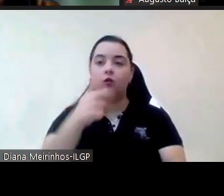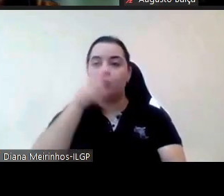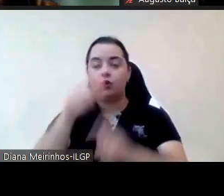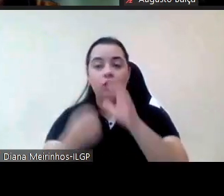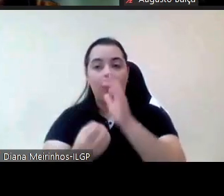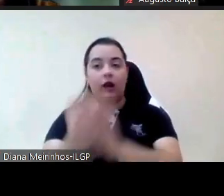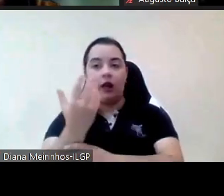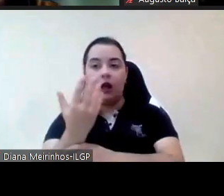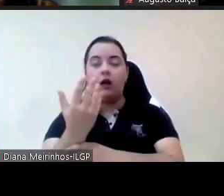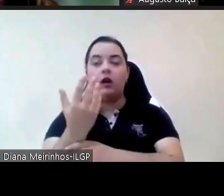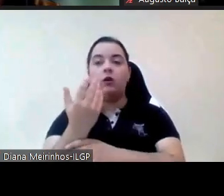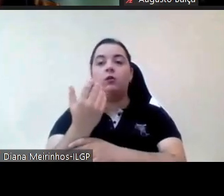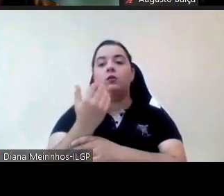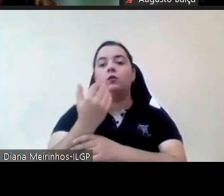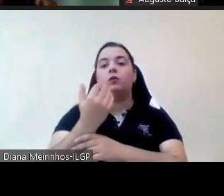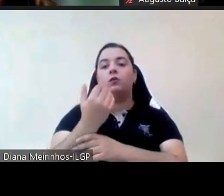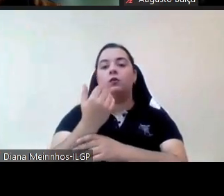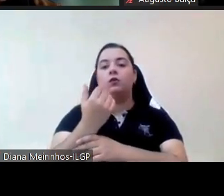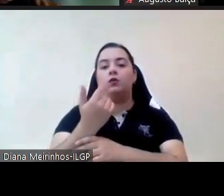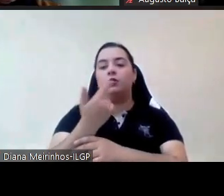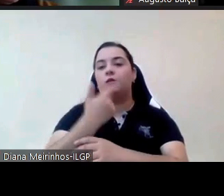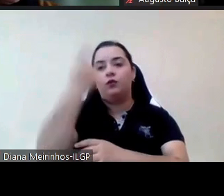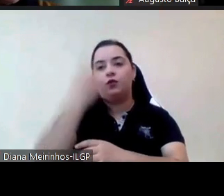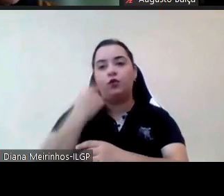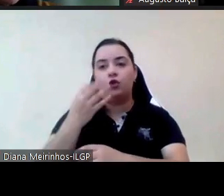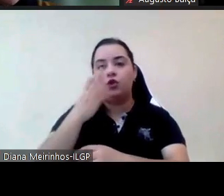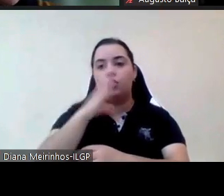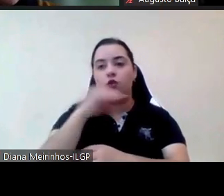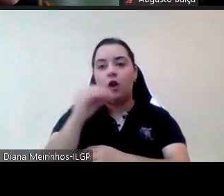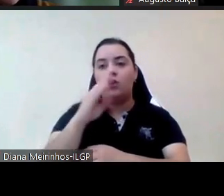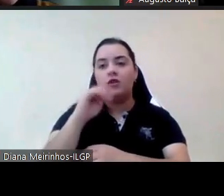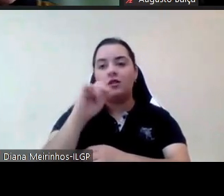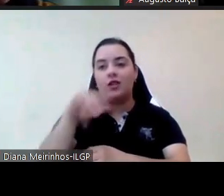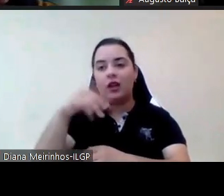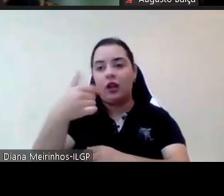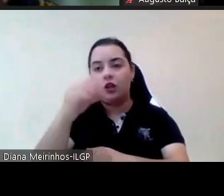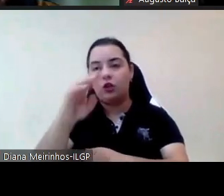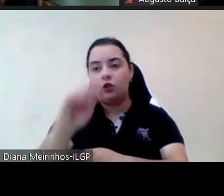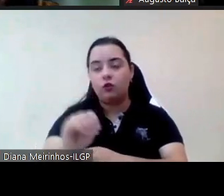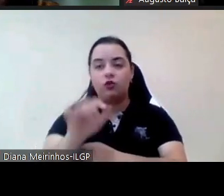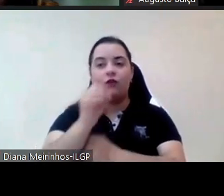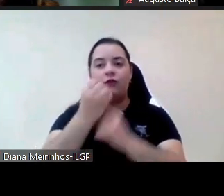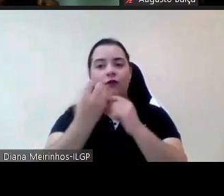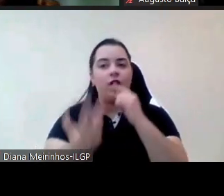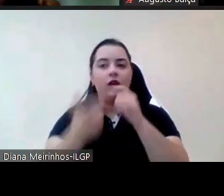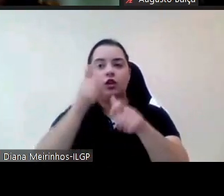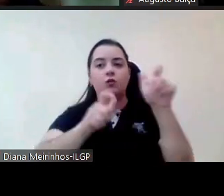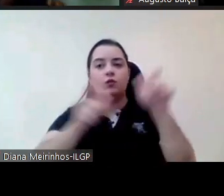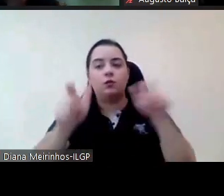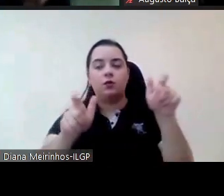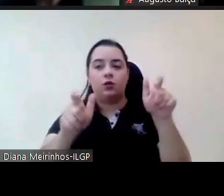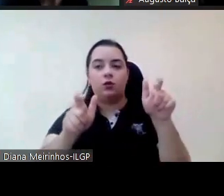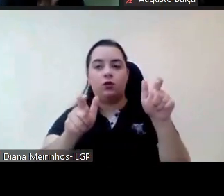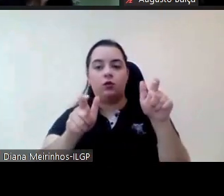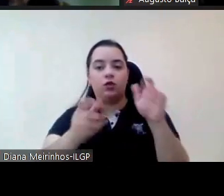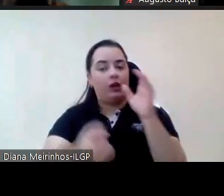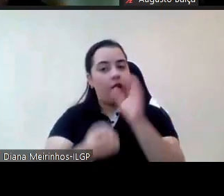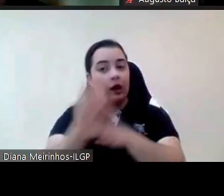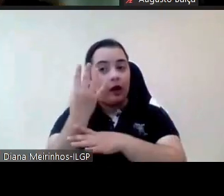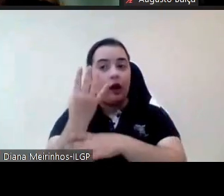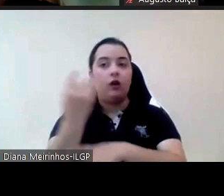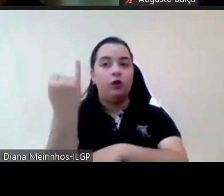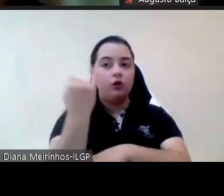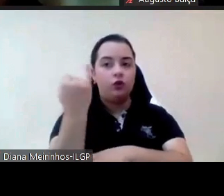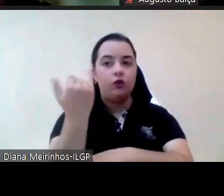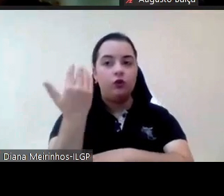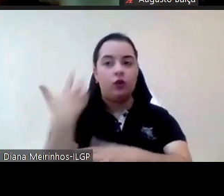o professor João dos Santos uma série de pessoas que criaram o Instituto faz agora 40